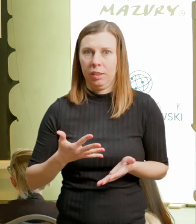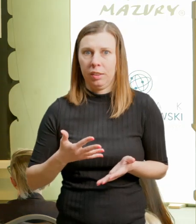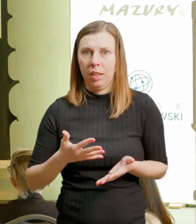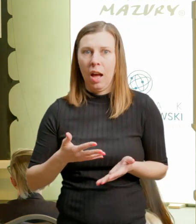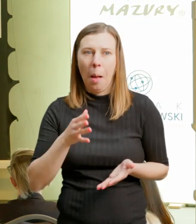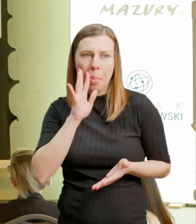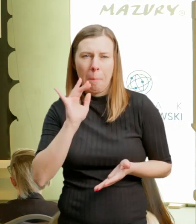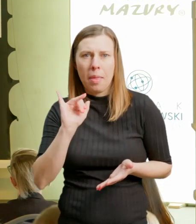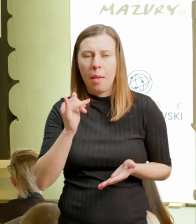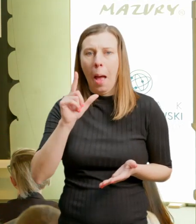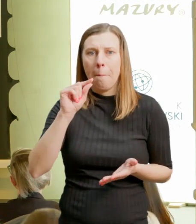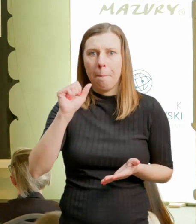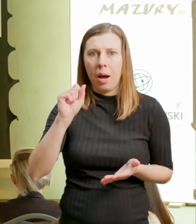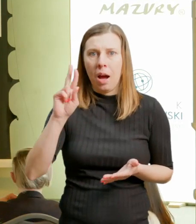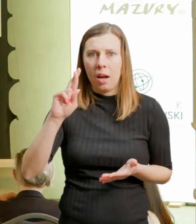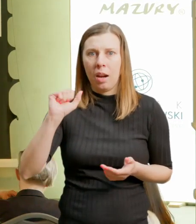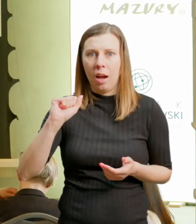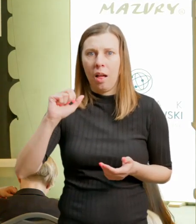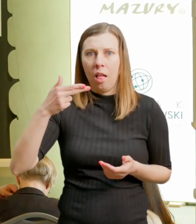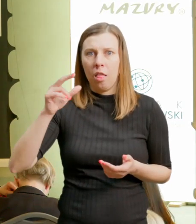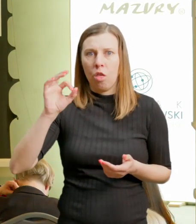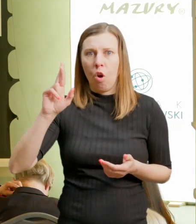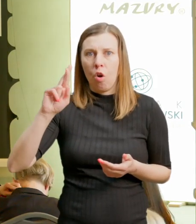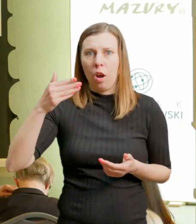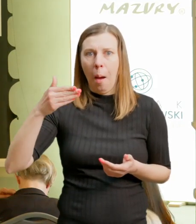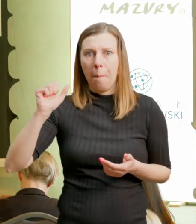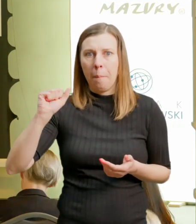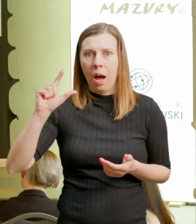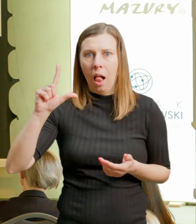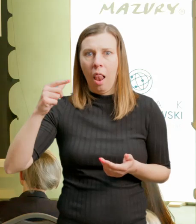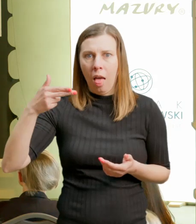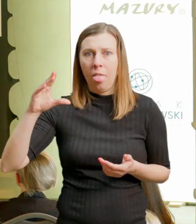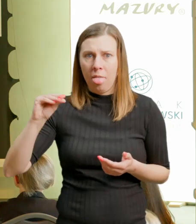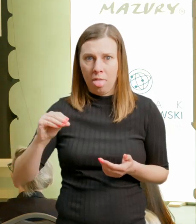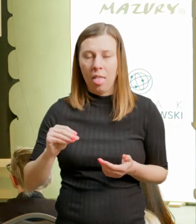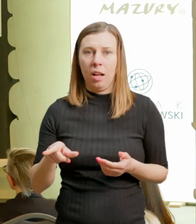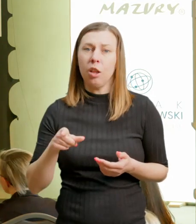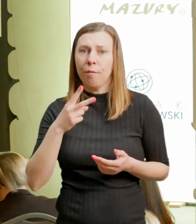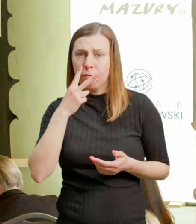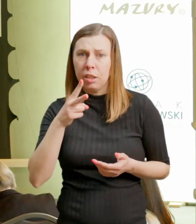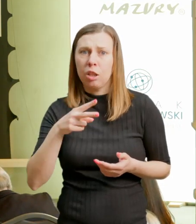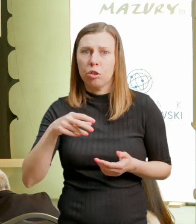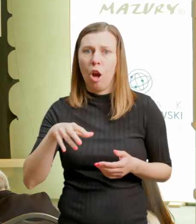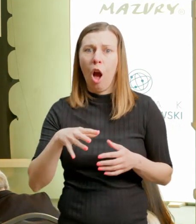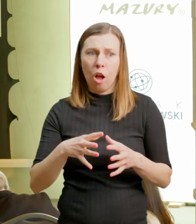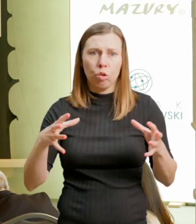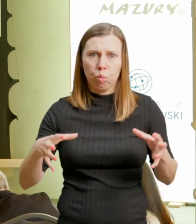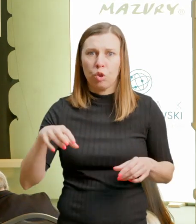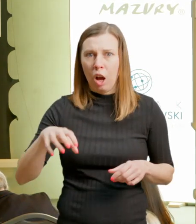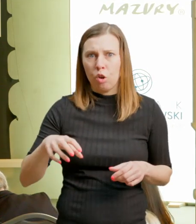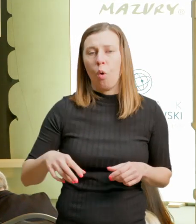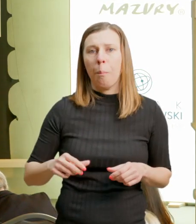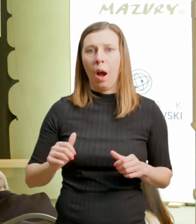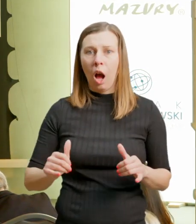duża grupa, jak widać ze wskazań, grupa turystów, która oczekuje na przykład